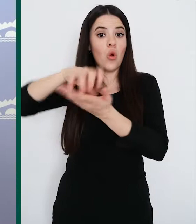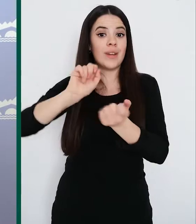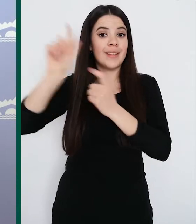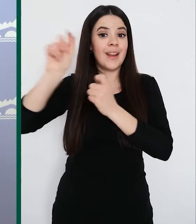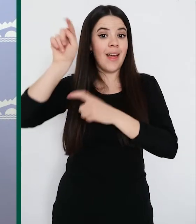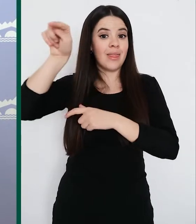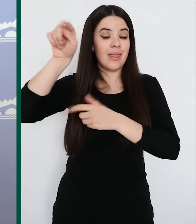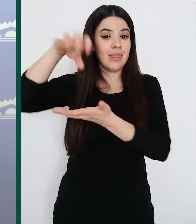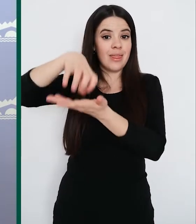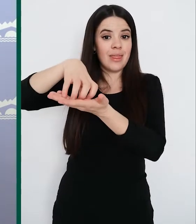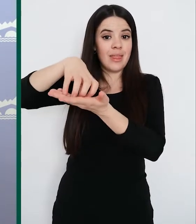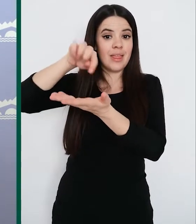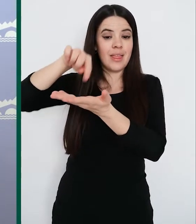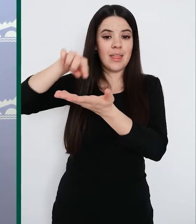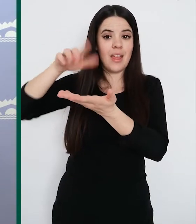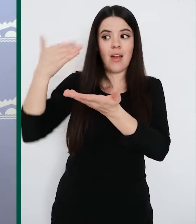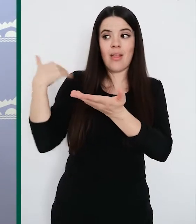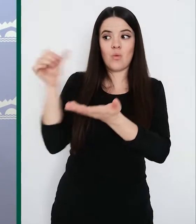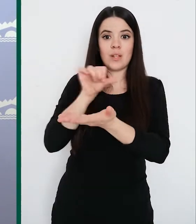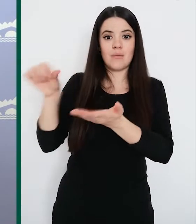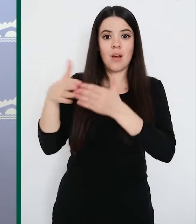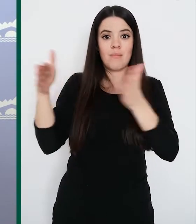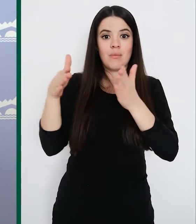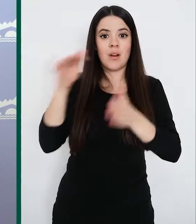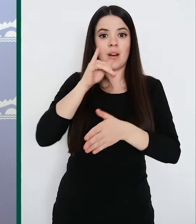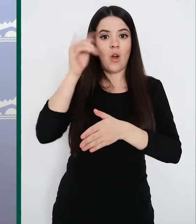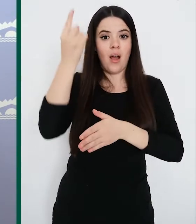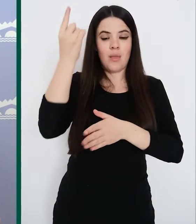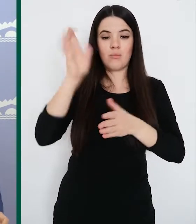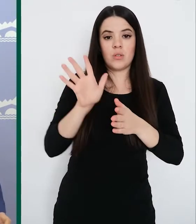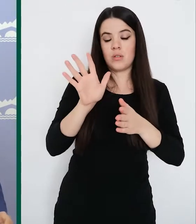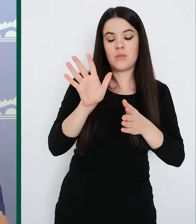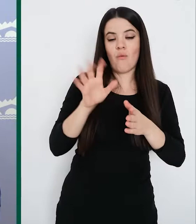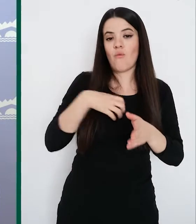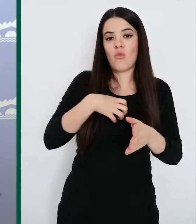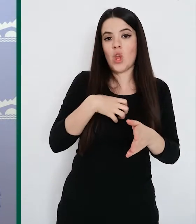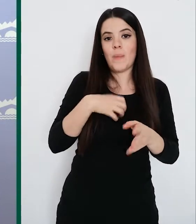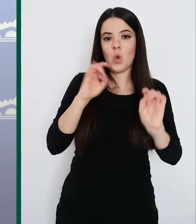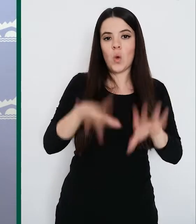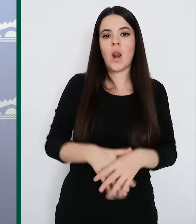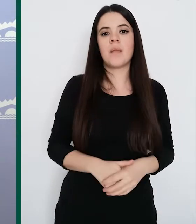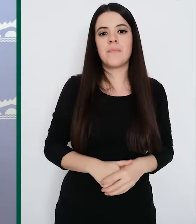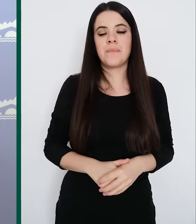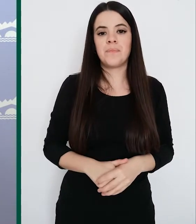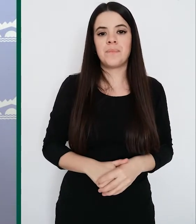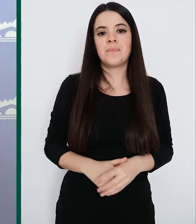unas semanas se puso en marcha en La Rioja Alta. Para completar los datos de la situación de los hospitales, simplemente